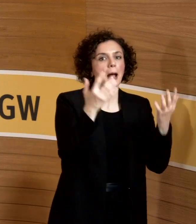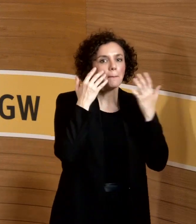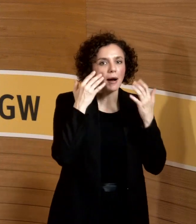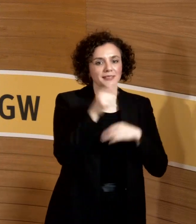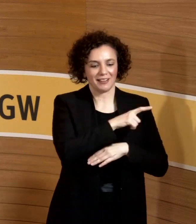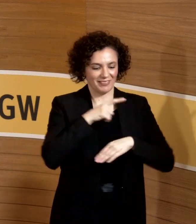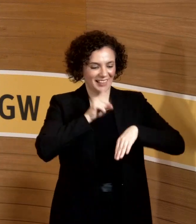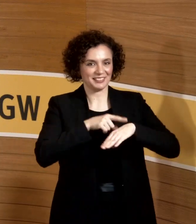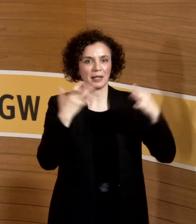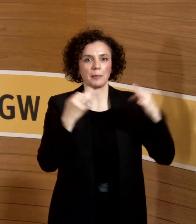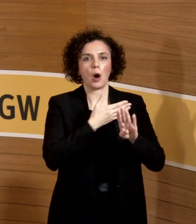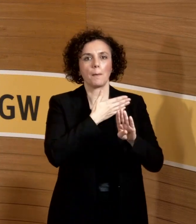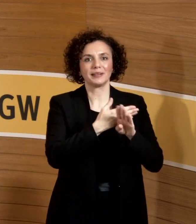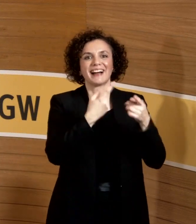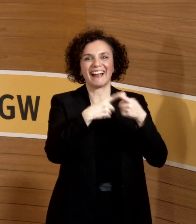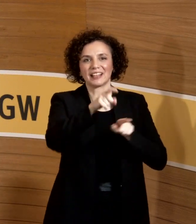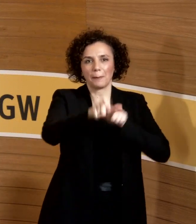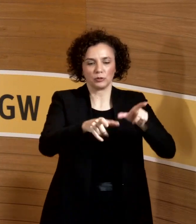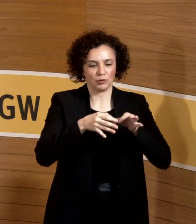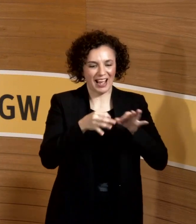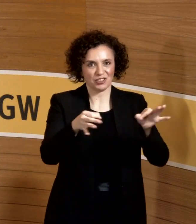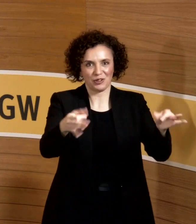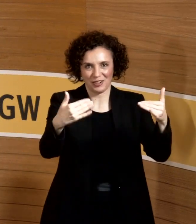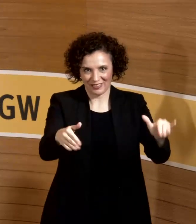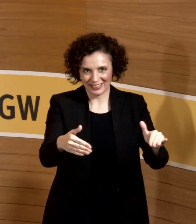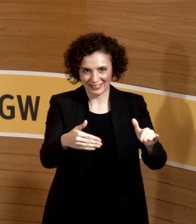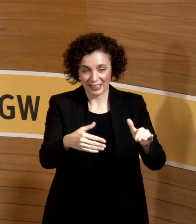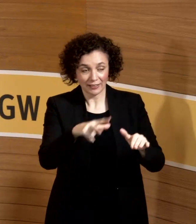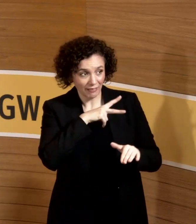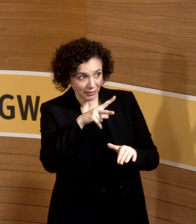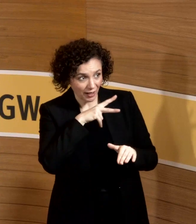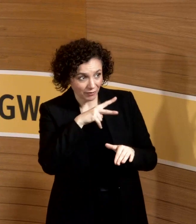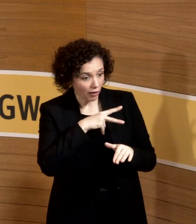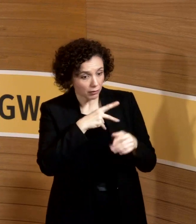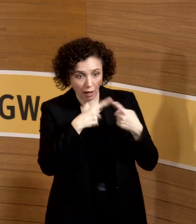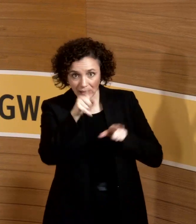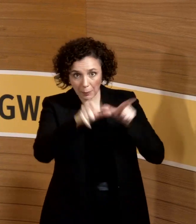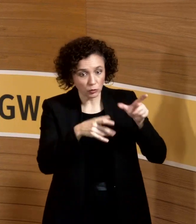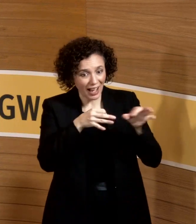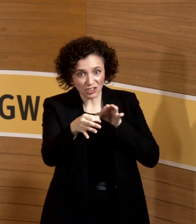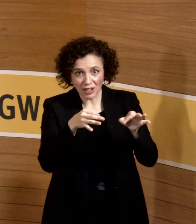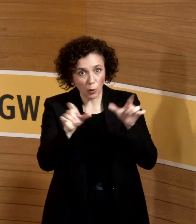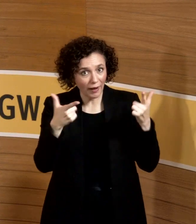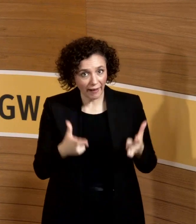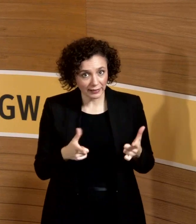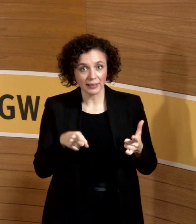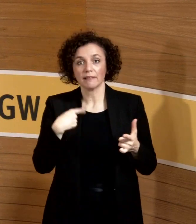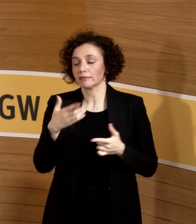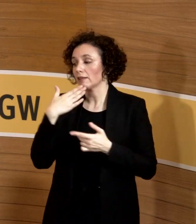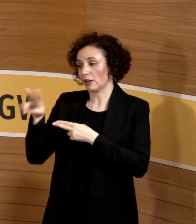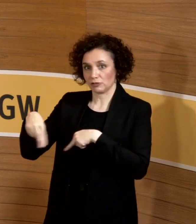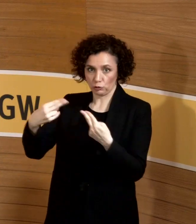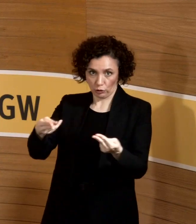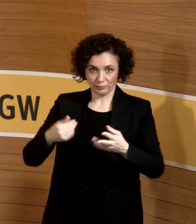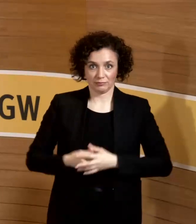drei andere angesteckt? Und dann will ich warten, um zu schauen, ist das tatsächlich eingetreten? Und für diesen Zeitraum möchte ich eine